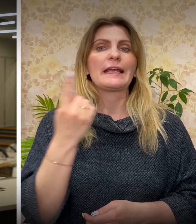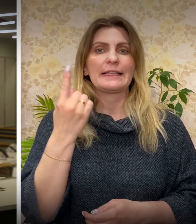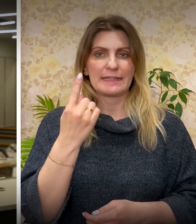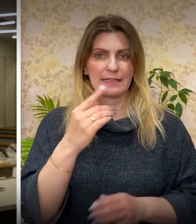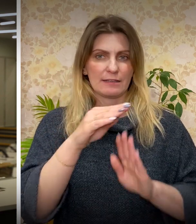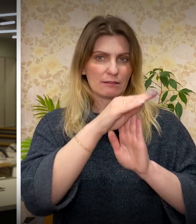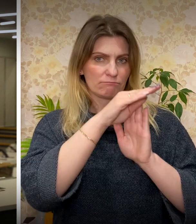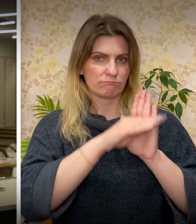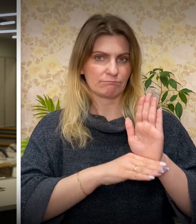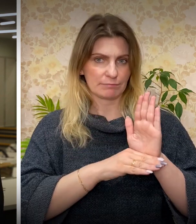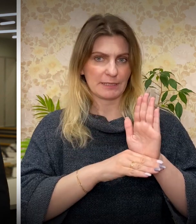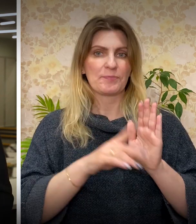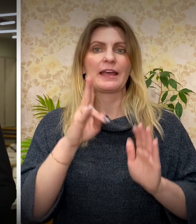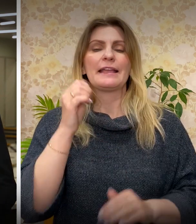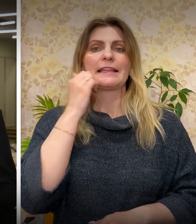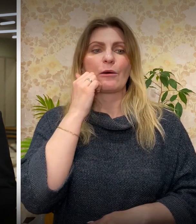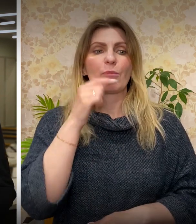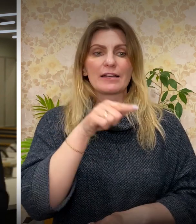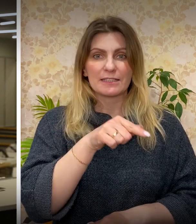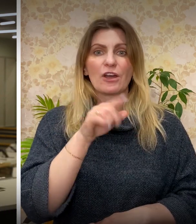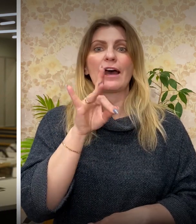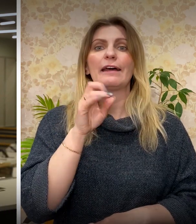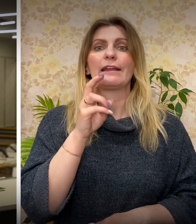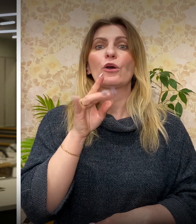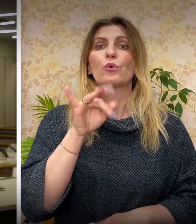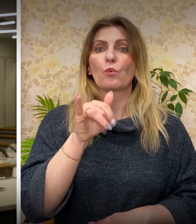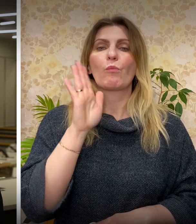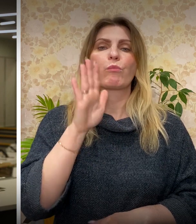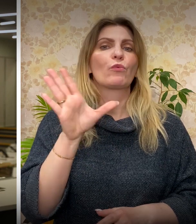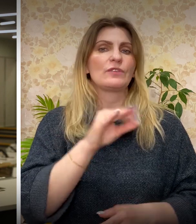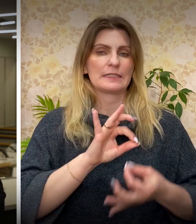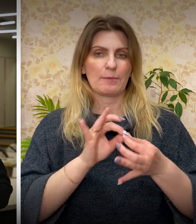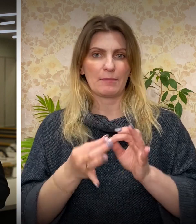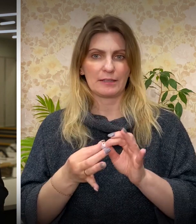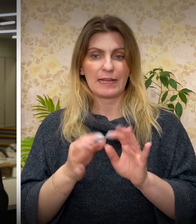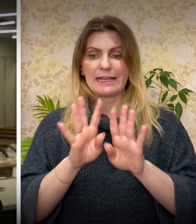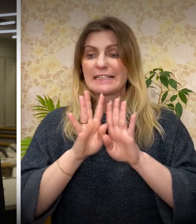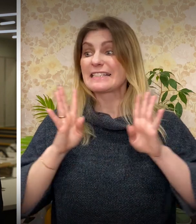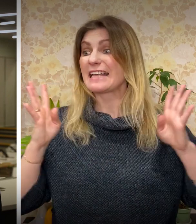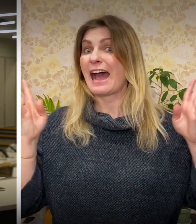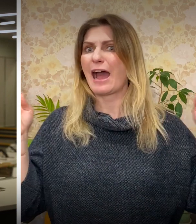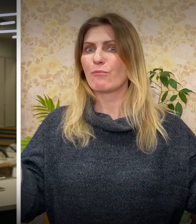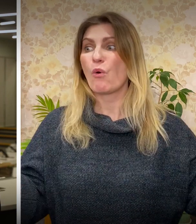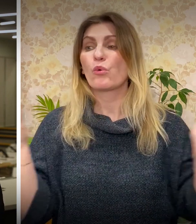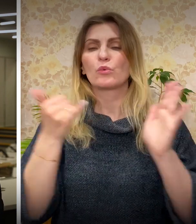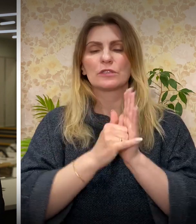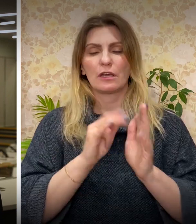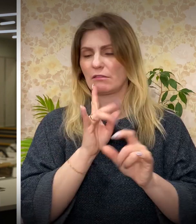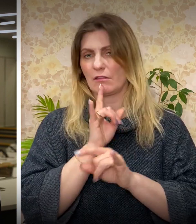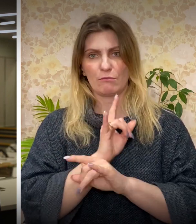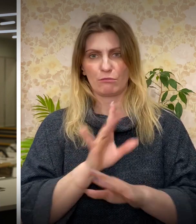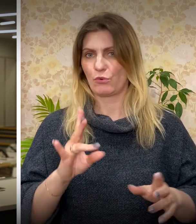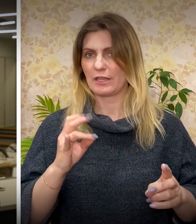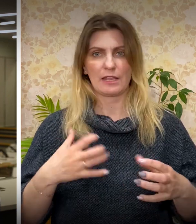интегрирована со столицей. На портале МОСРЕК.РУ будут все подробности. Забор никто городить не будет, пожалуйста,